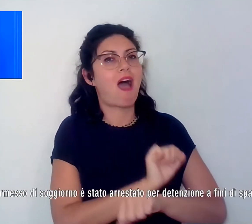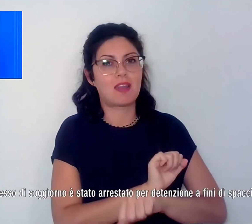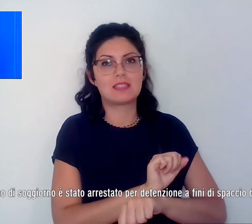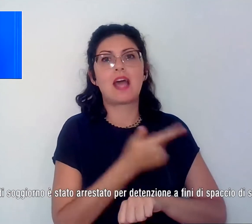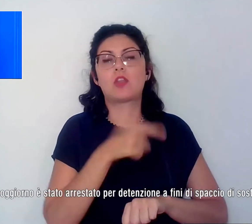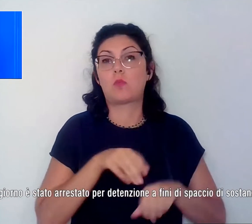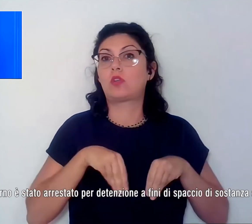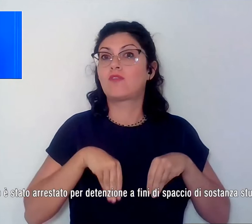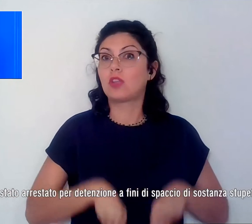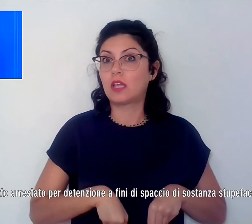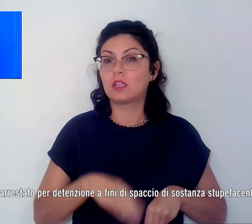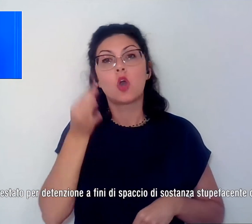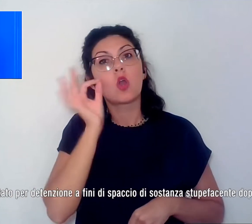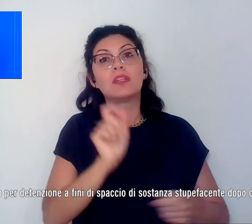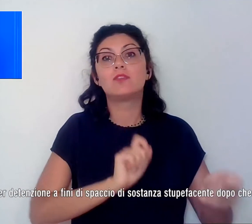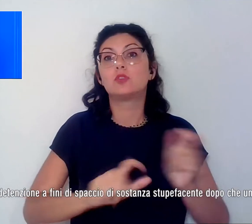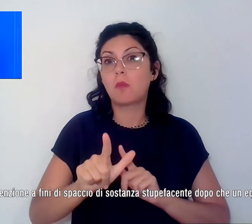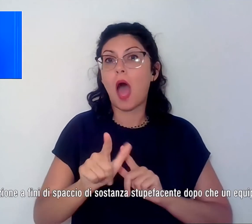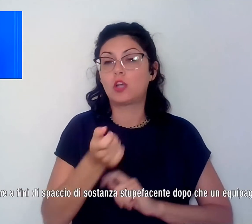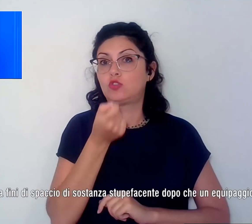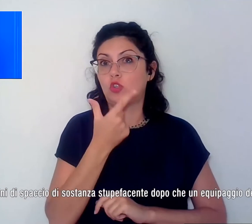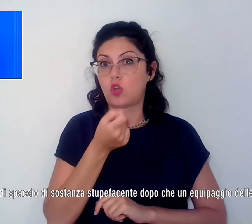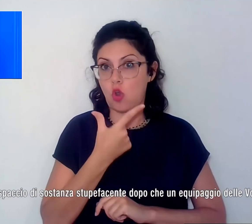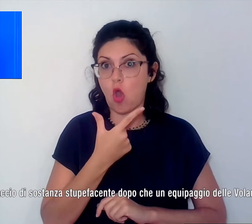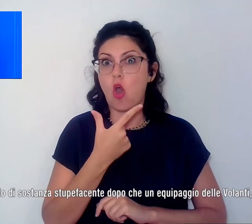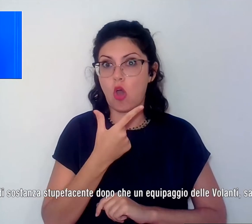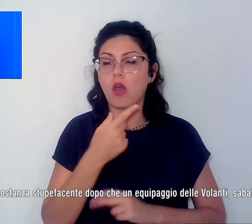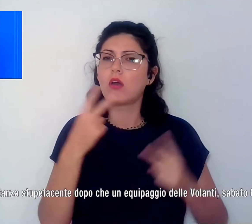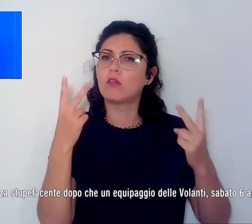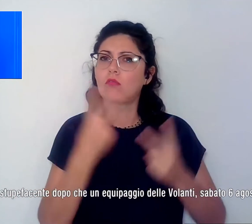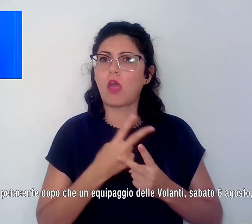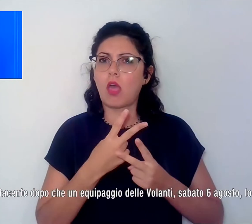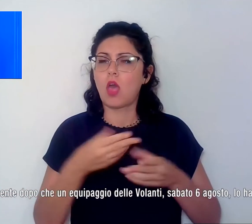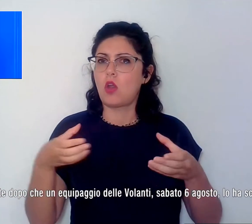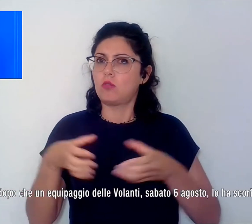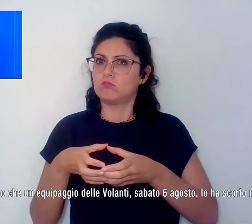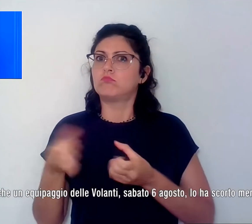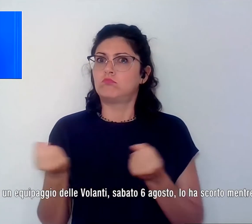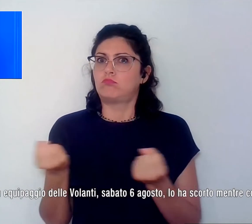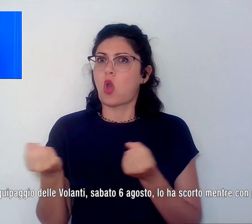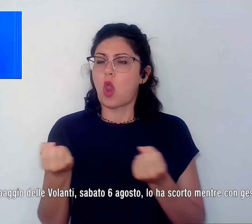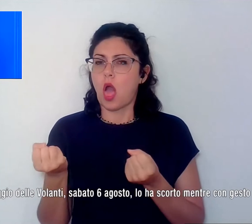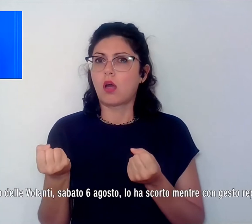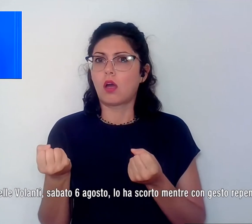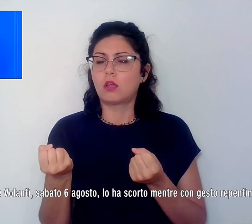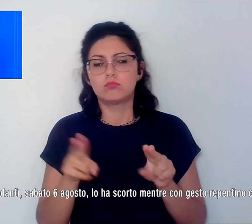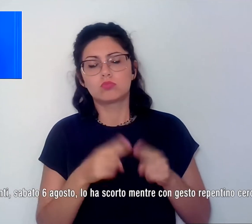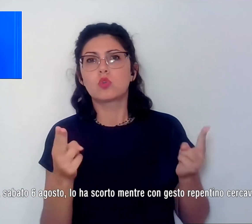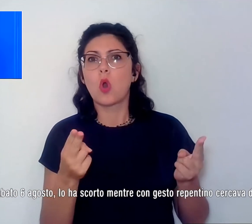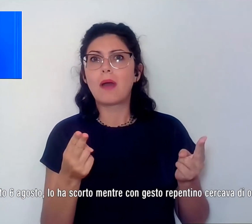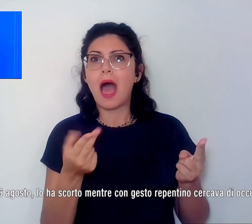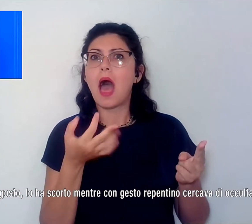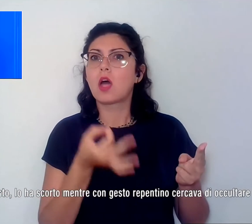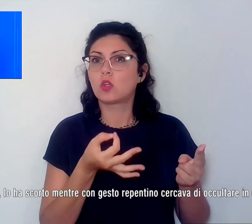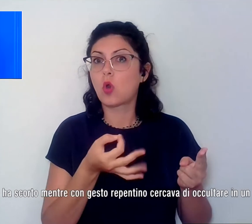a fini di spaccio di sostanza stupefacente, dopo che un equipaggio delle volanti lo ha scoperto mentre con gesto